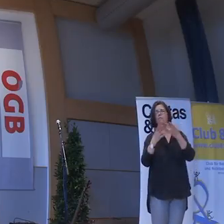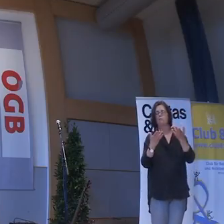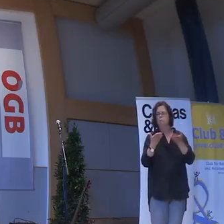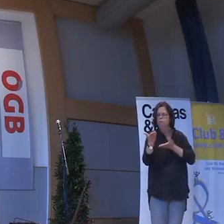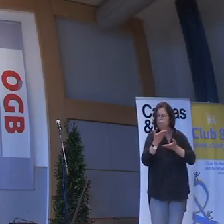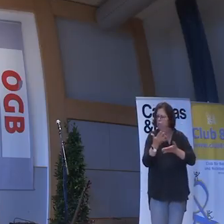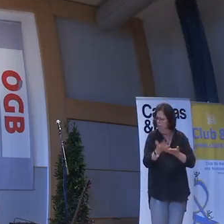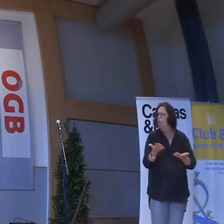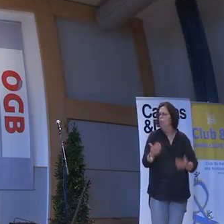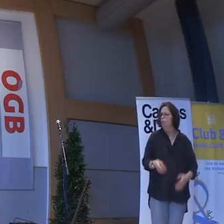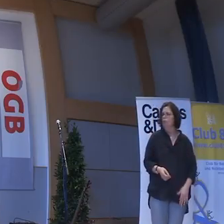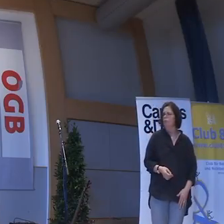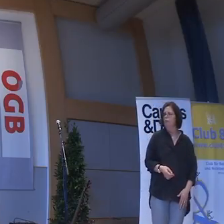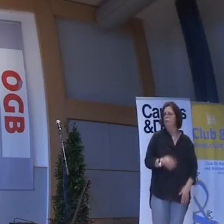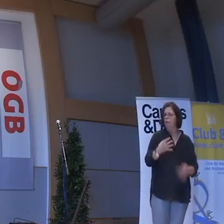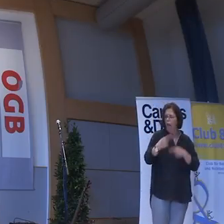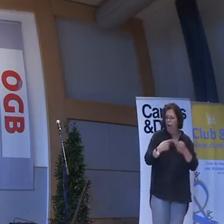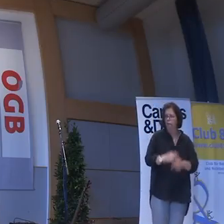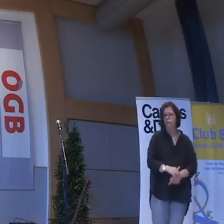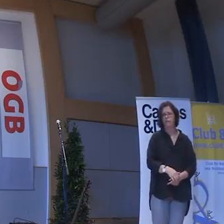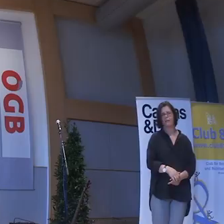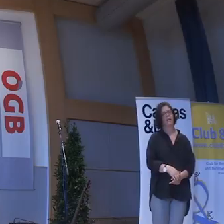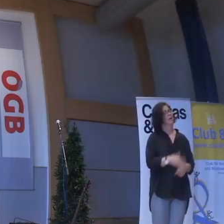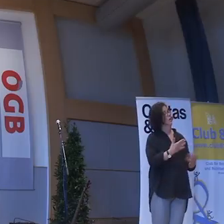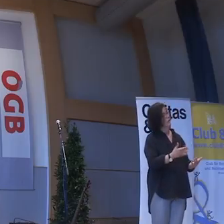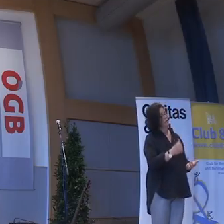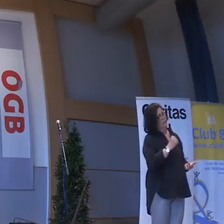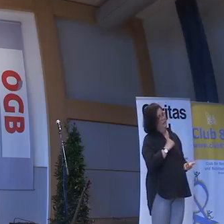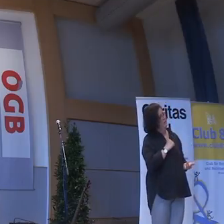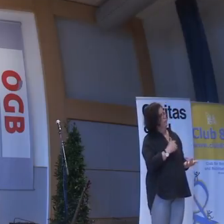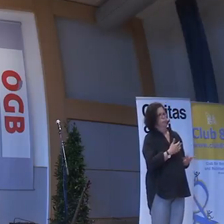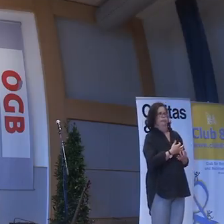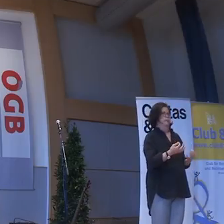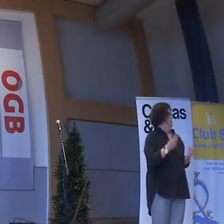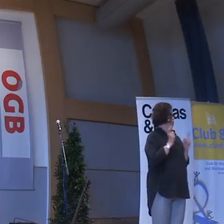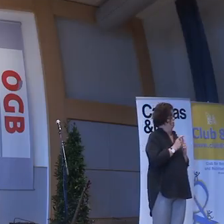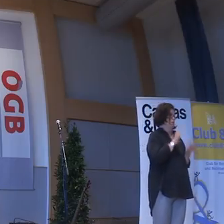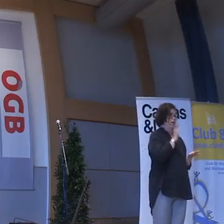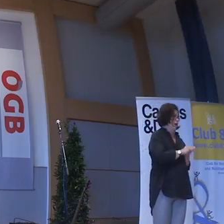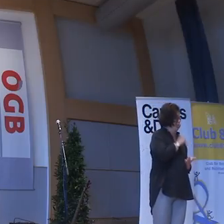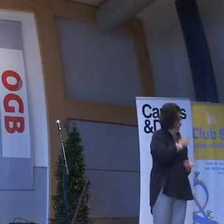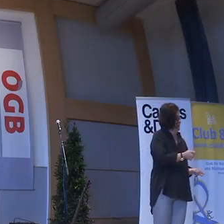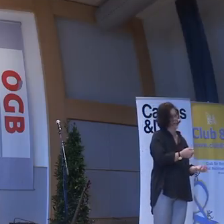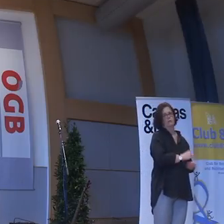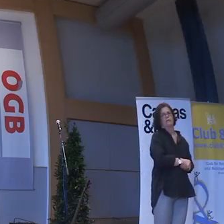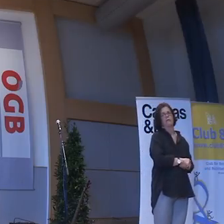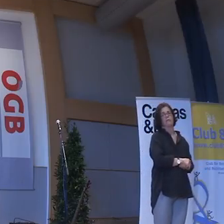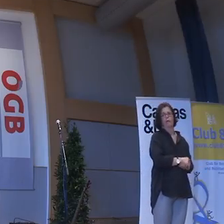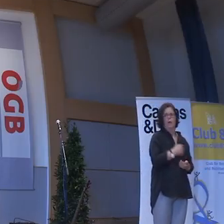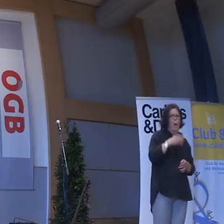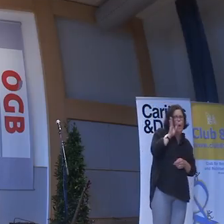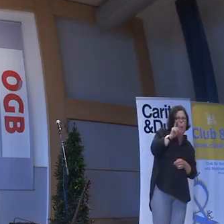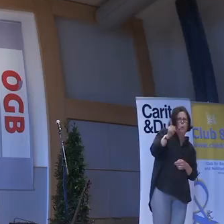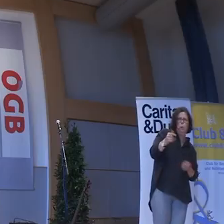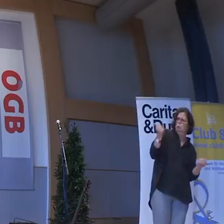Lagerdrechte. Nein. Also sagt er. Bei mir ist gestern nicht klarer. Früher hat er das nicht. Aber bei dir ist